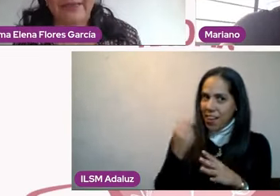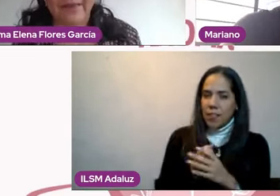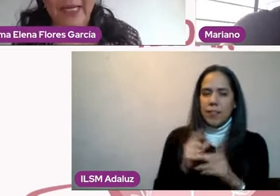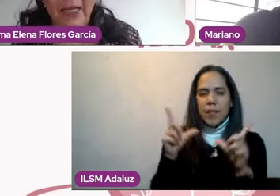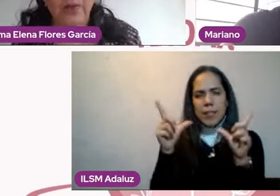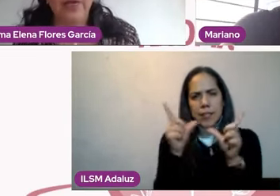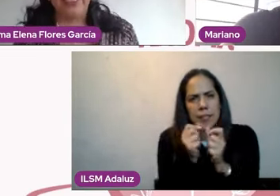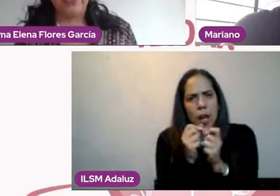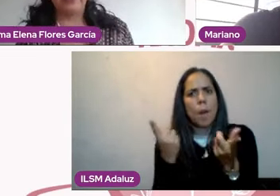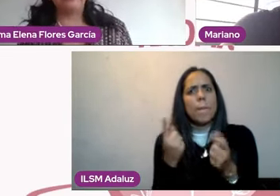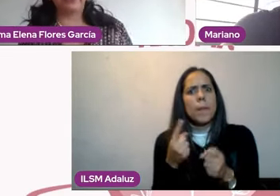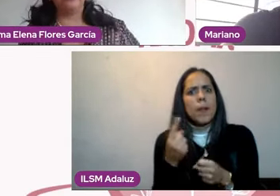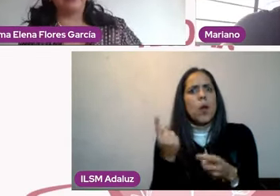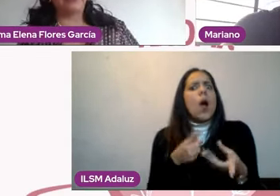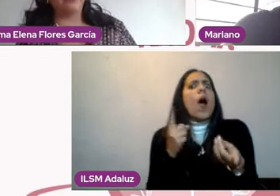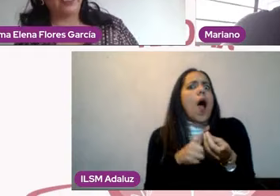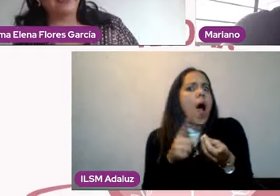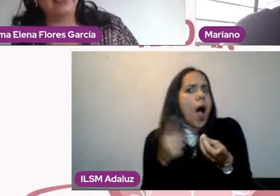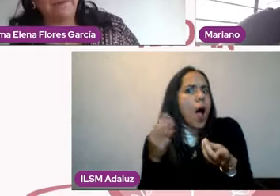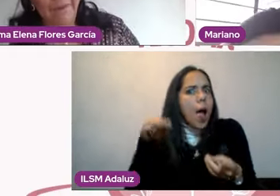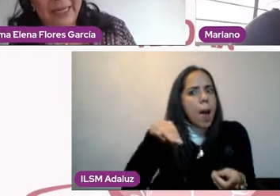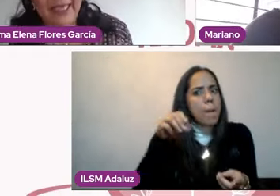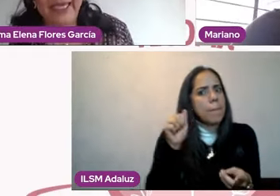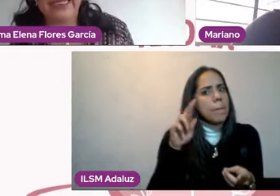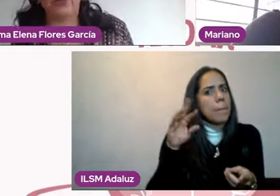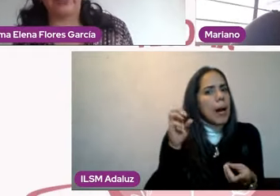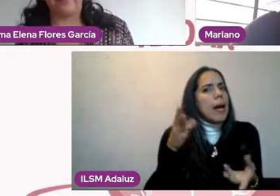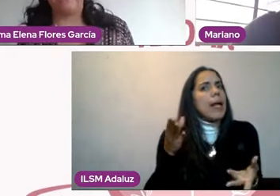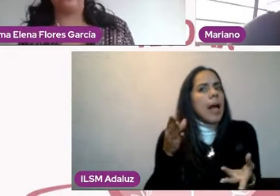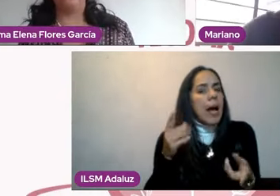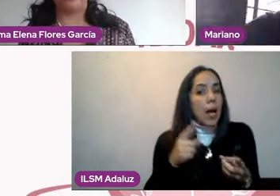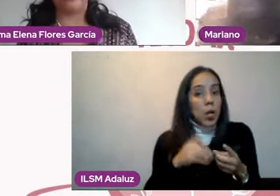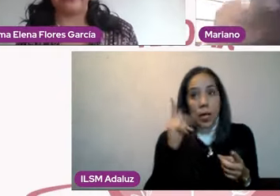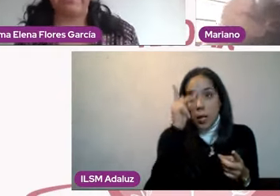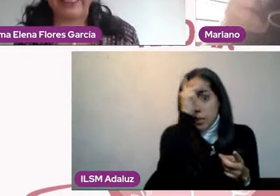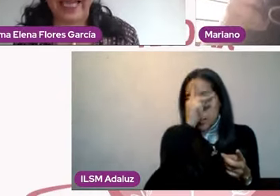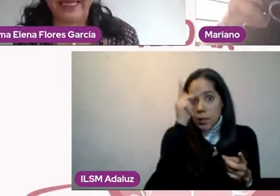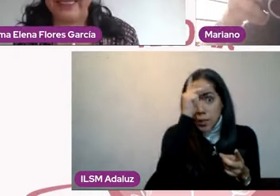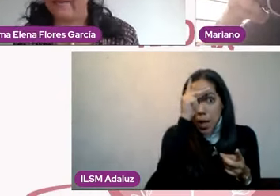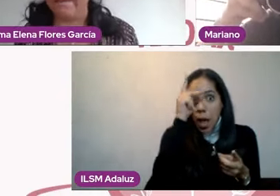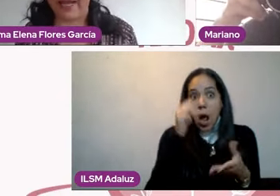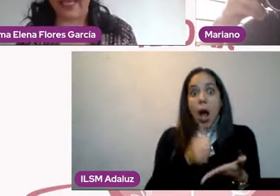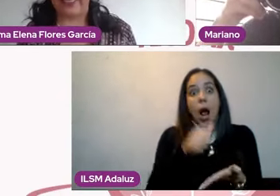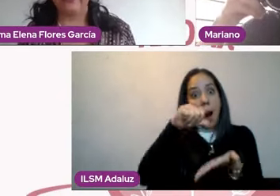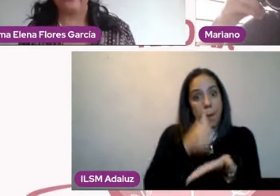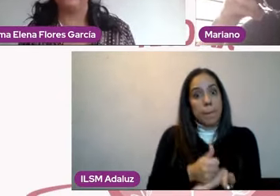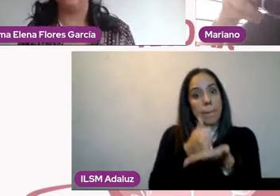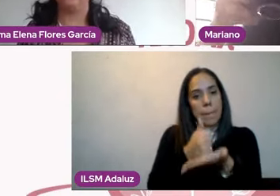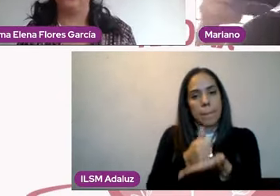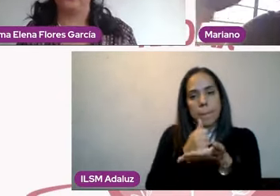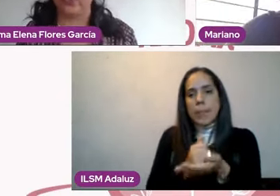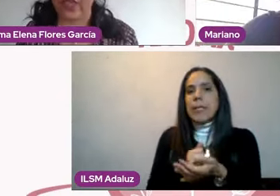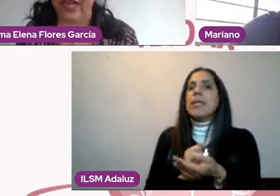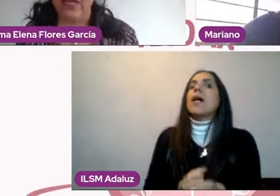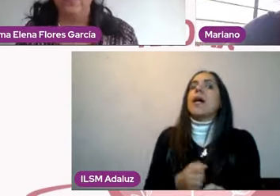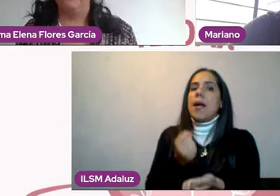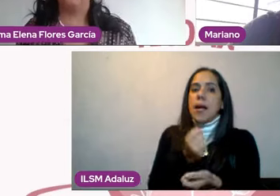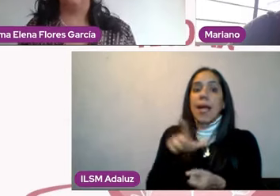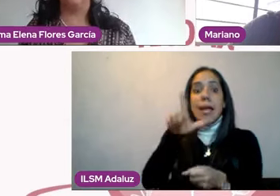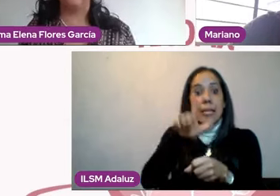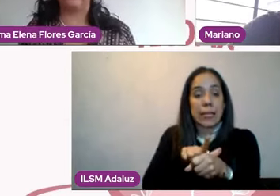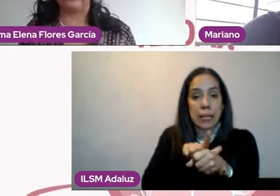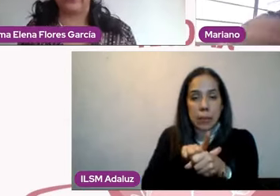semblanza de Mariano. Él es Carlos Mariano Salinas Pineda, es psicoterapeuta especialista en parejas y psicólogo social